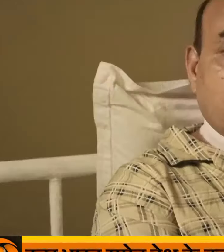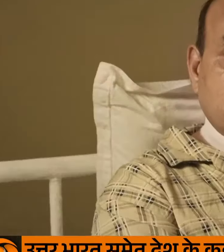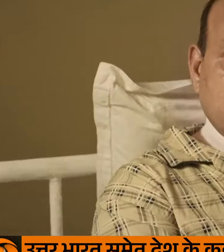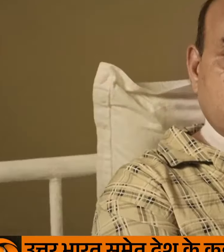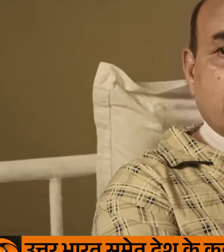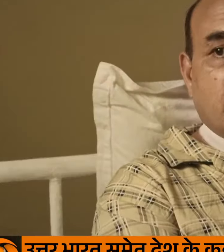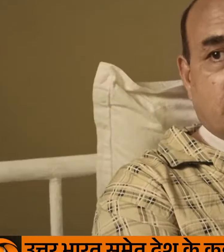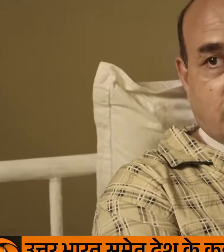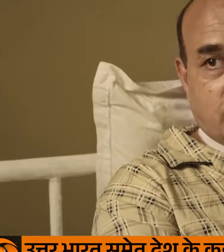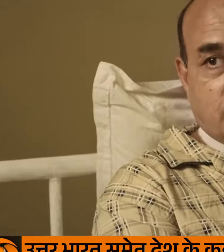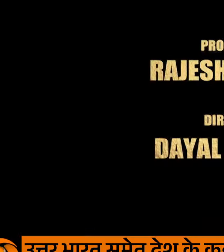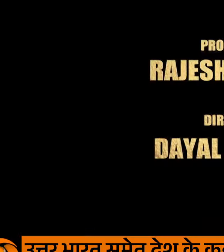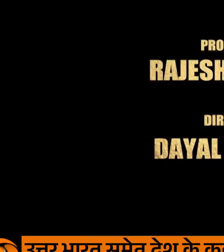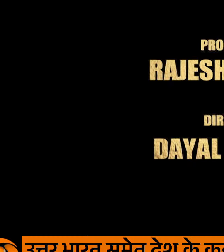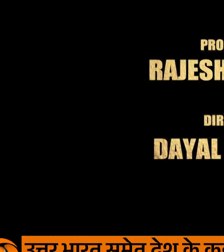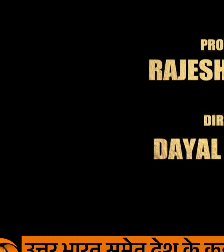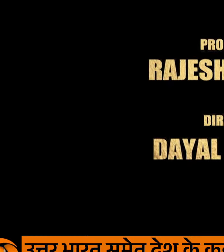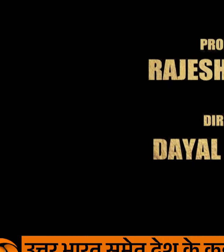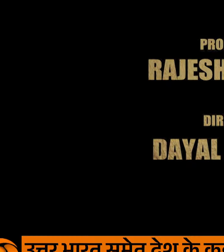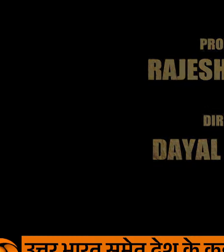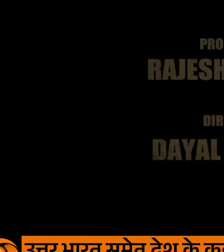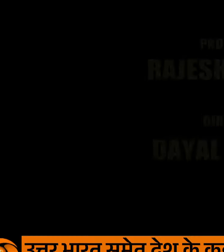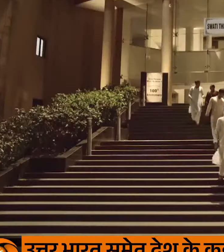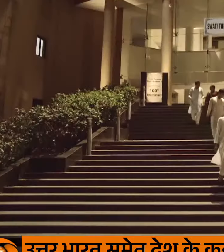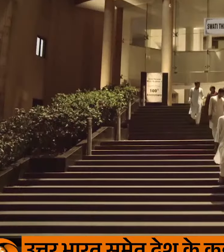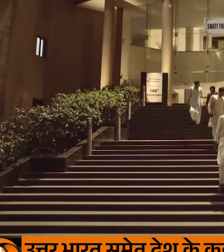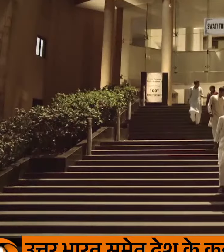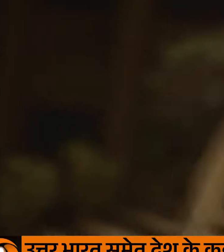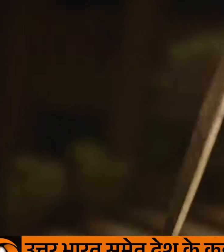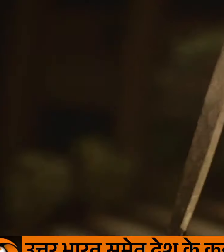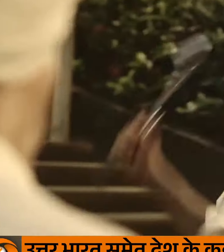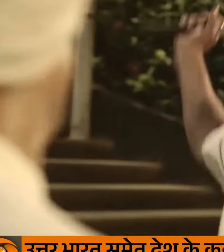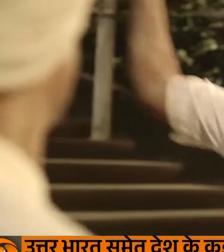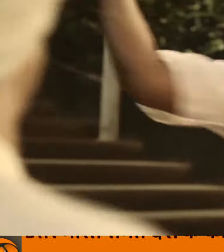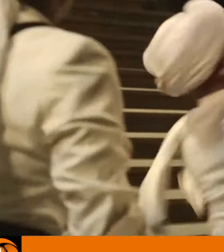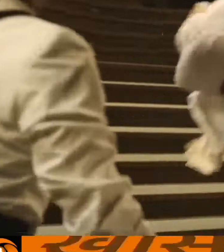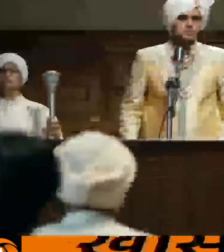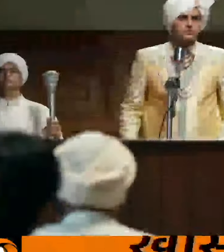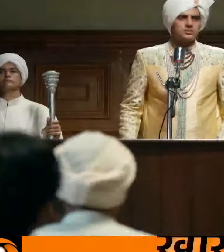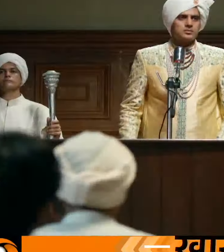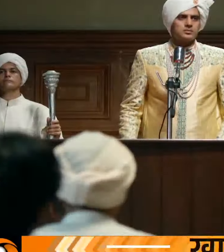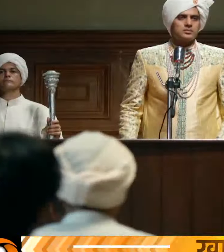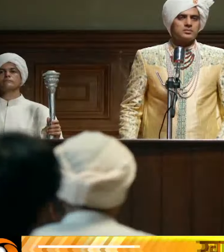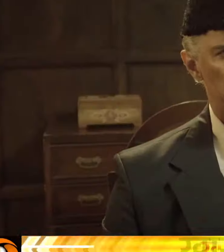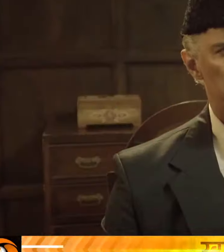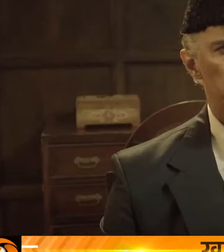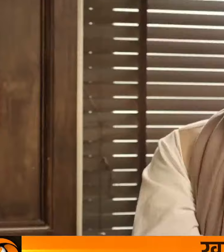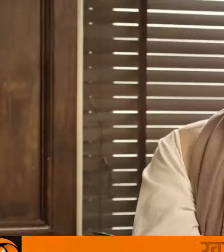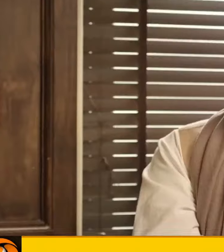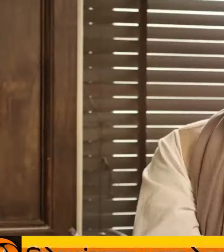में एक्सीड कर लिए जा है आप कहरे, मैं चपक लेता हूँ कि मैं भारत के सम्विधान का रतन रक्षा